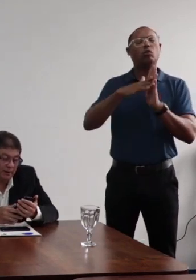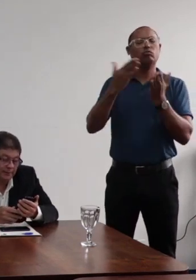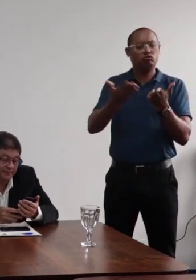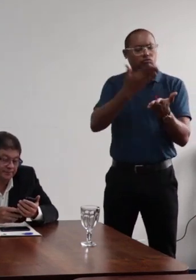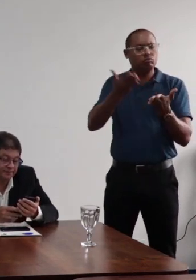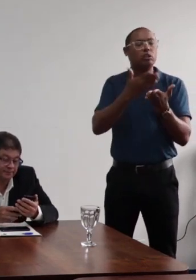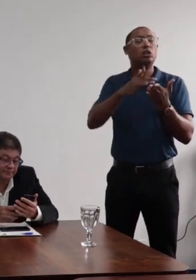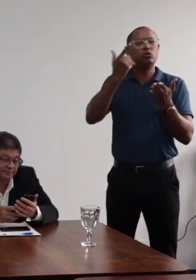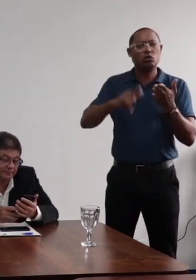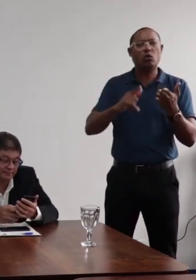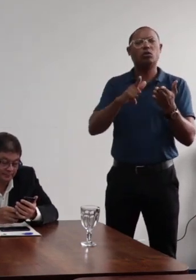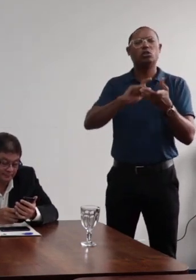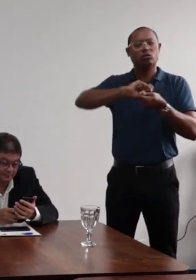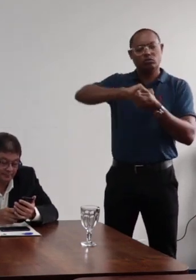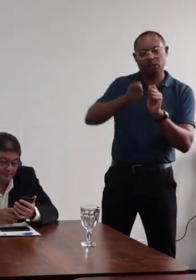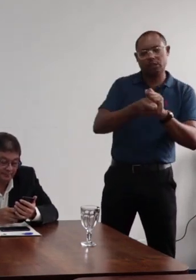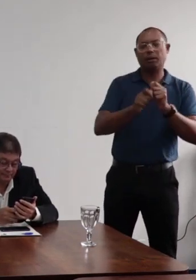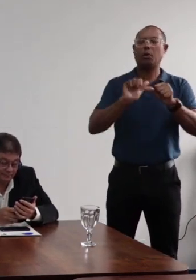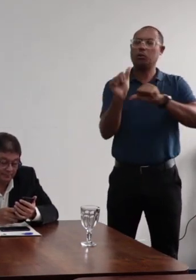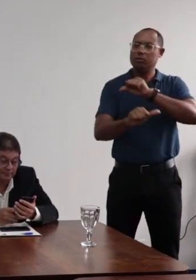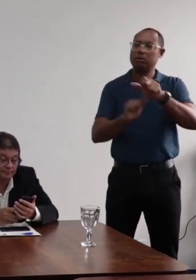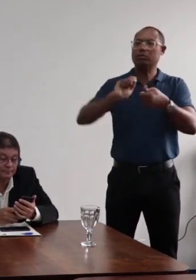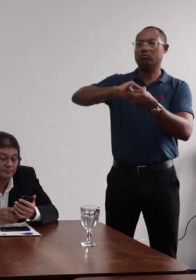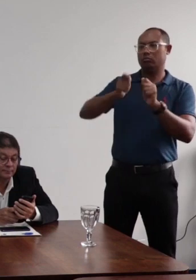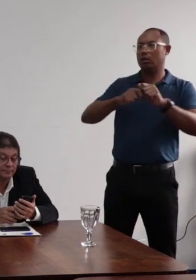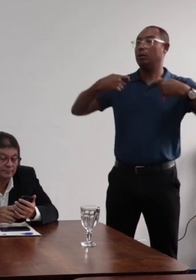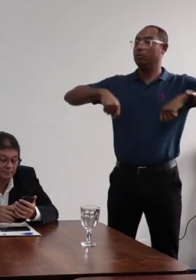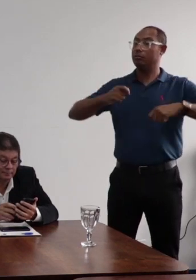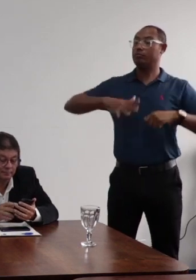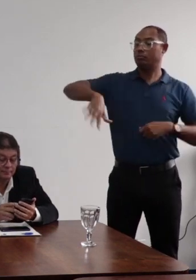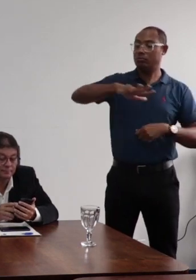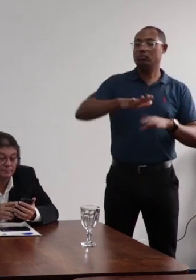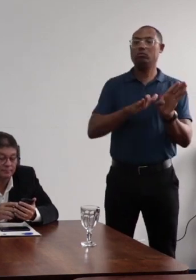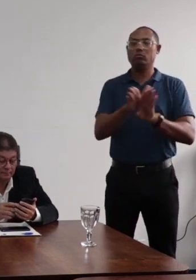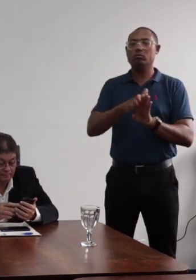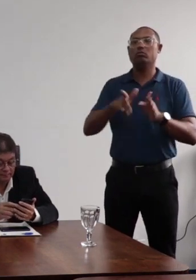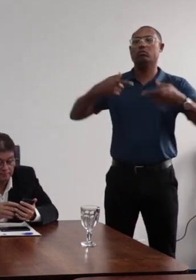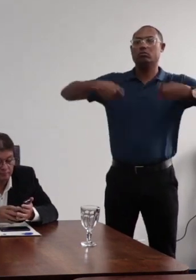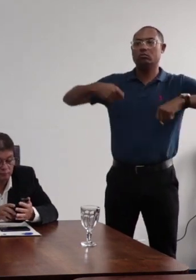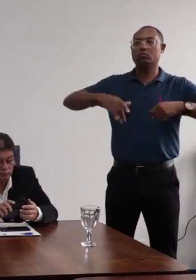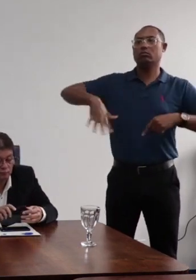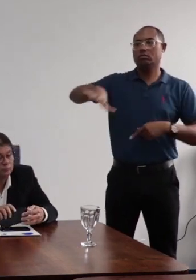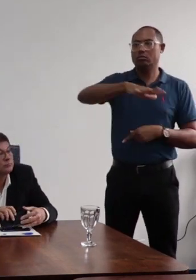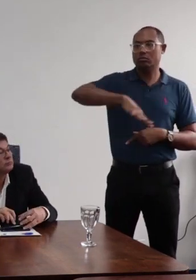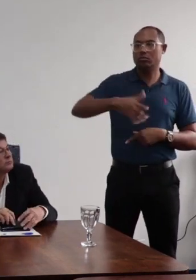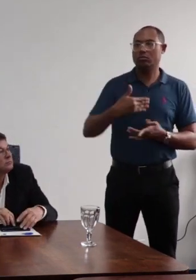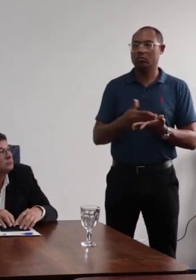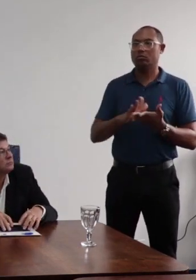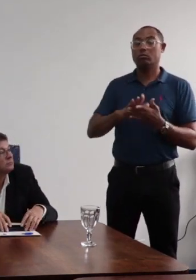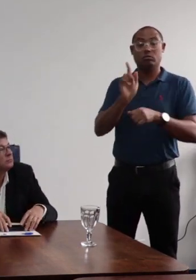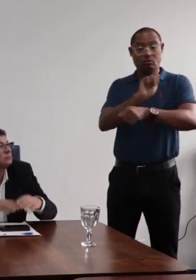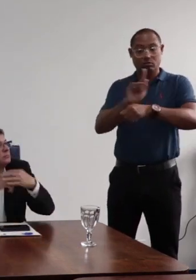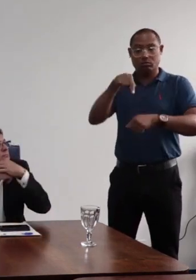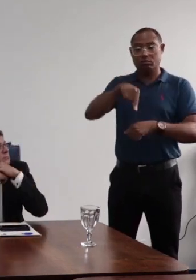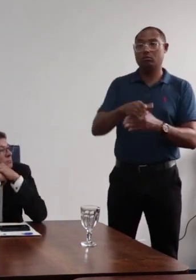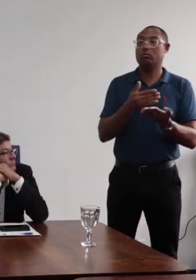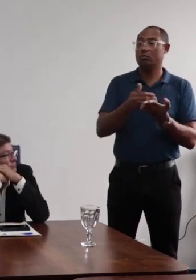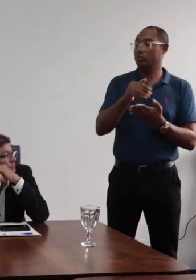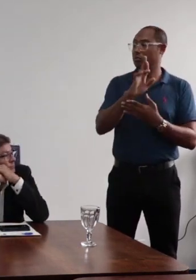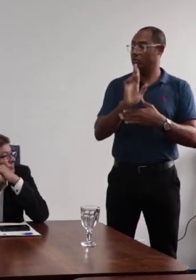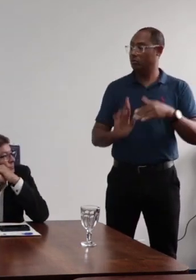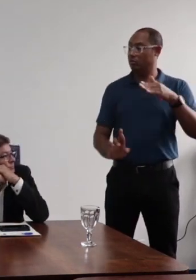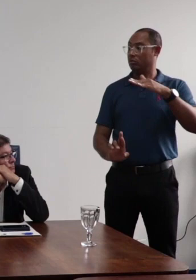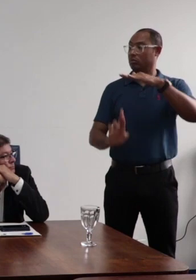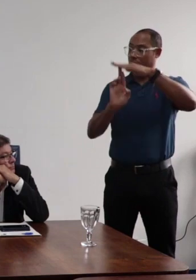instrumentos. Inclusive, é importante dizer que membros desse conselho, inclusive, e dessa gestão, desse reitorado, tinham